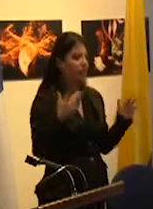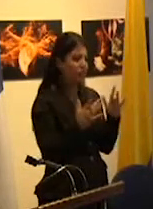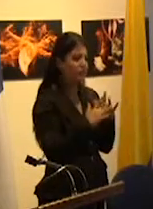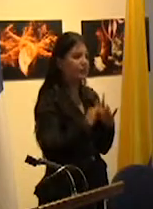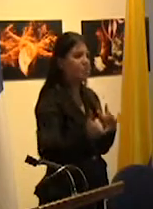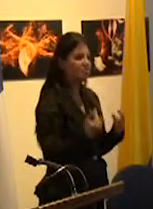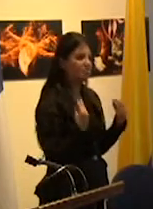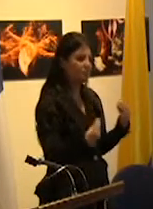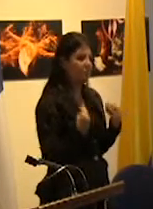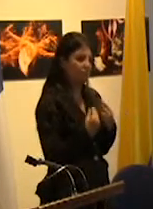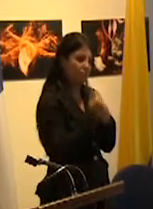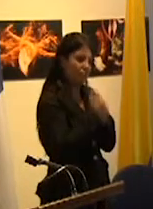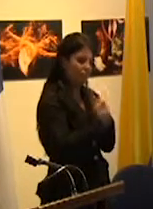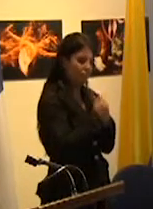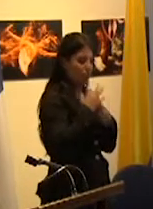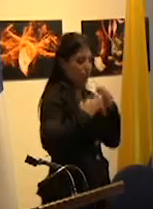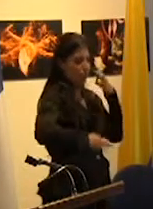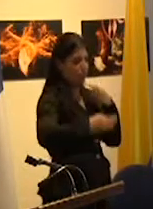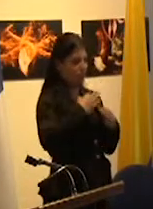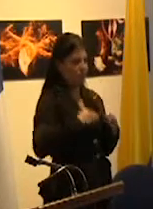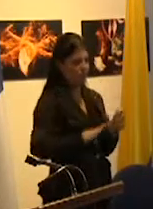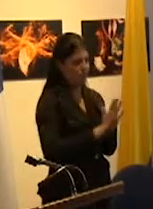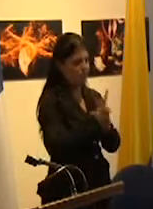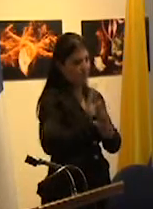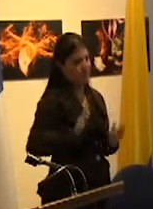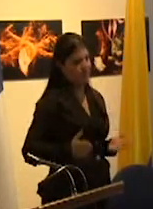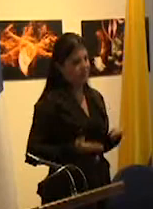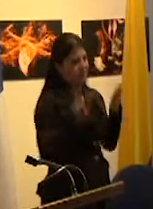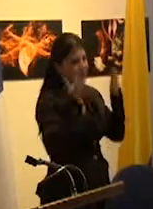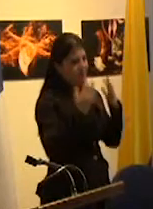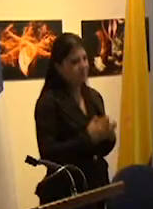como el desarrollo y el bienestar